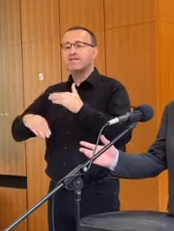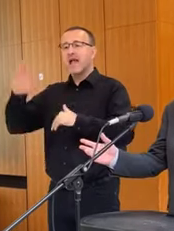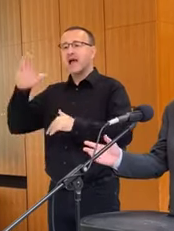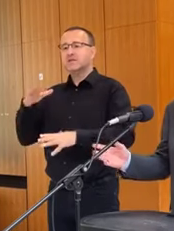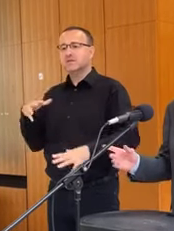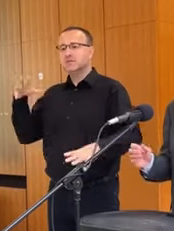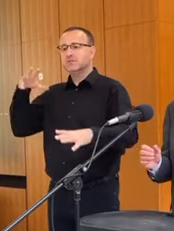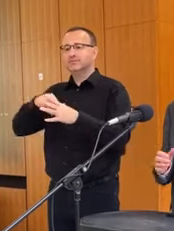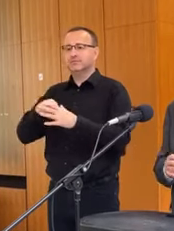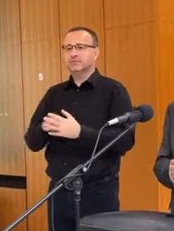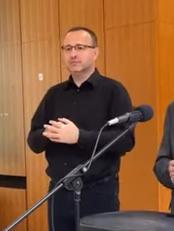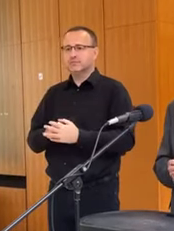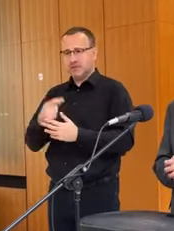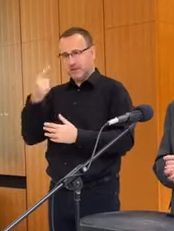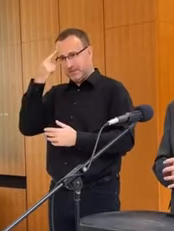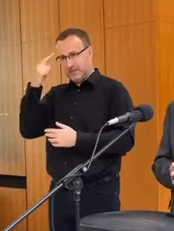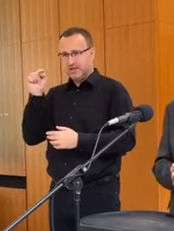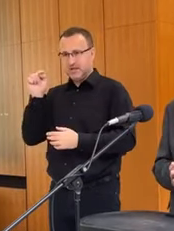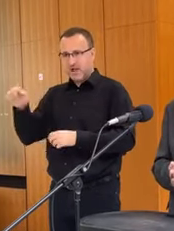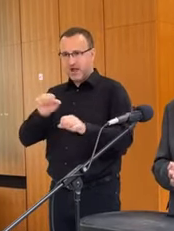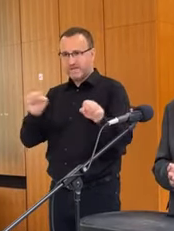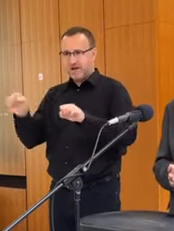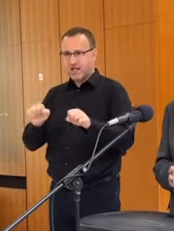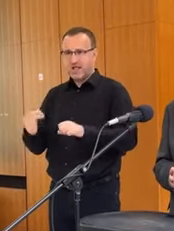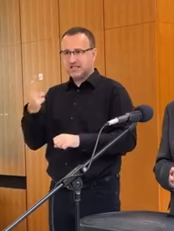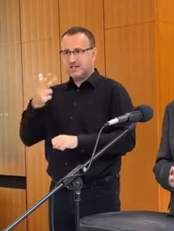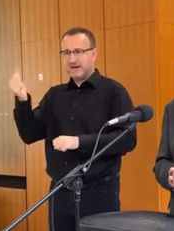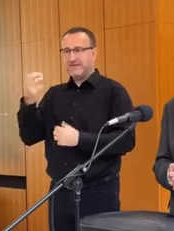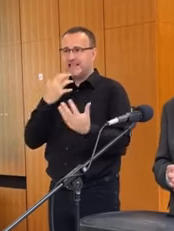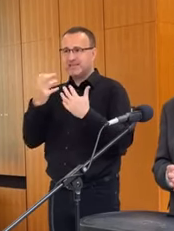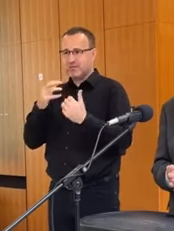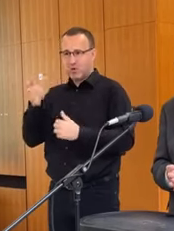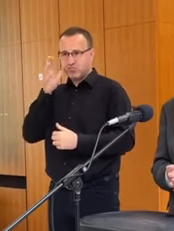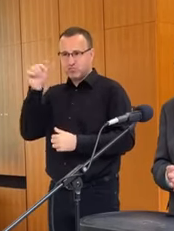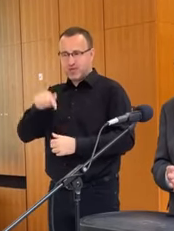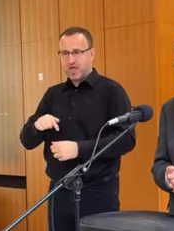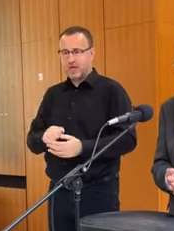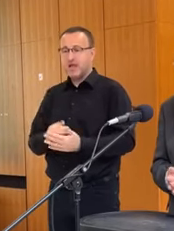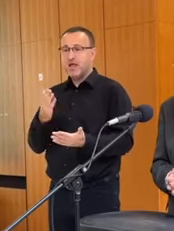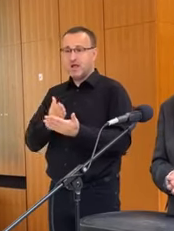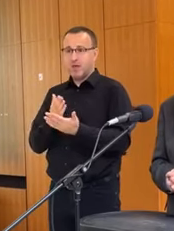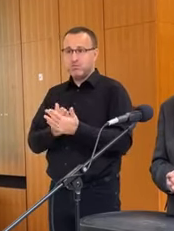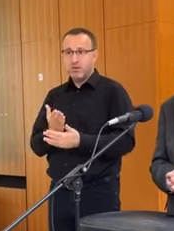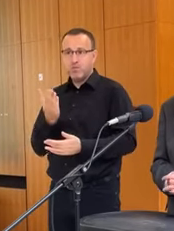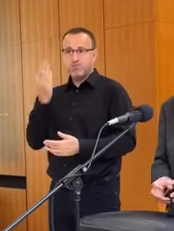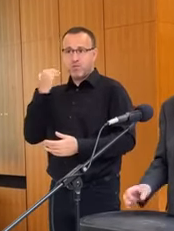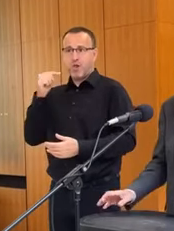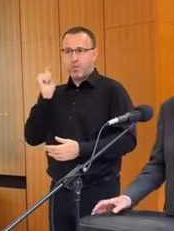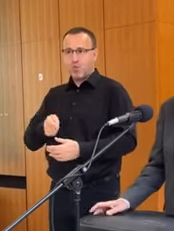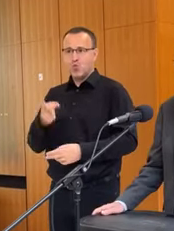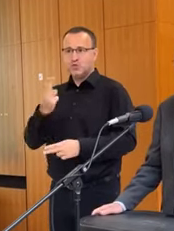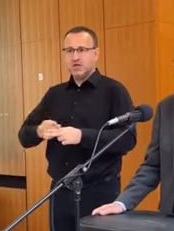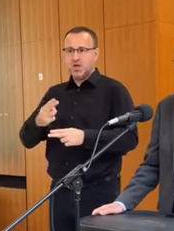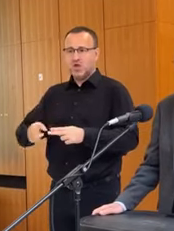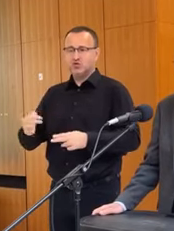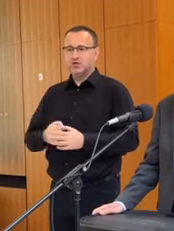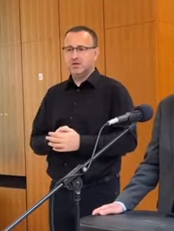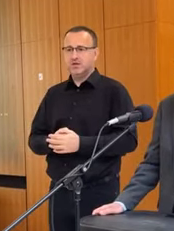Myslíte si, že ešte táto vláda tu 31. decembra bude? V prípade, že by bola, tak sa bude musieť tým zaoberať.